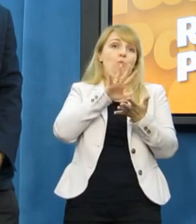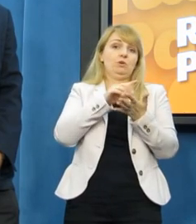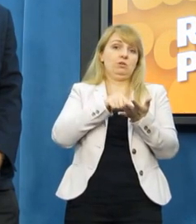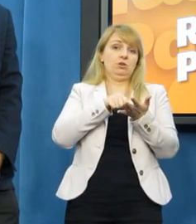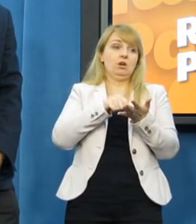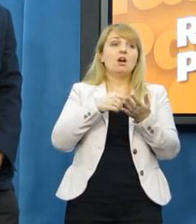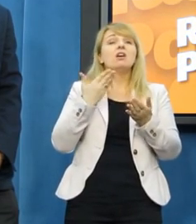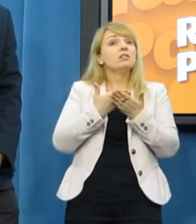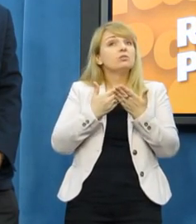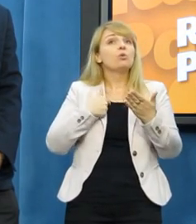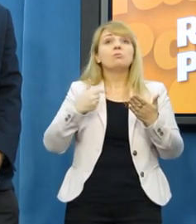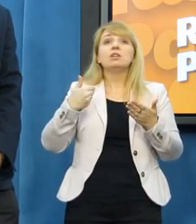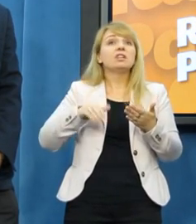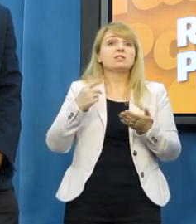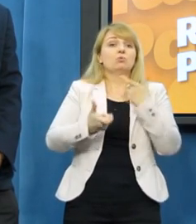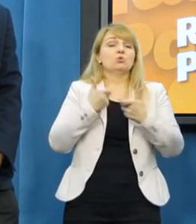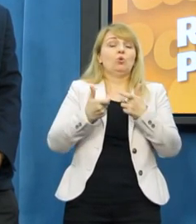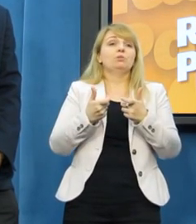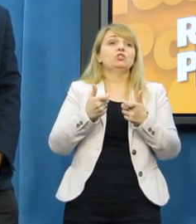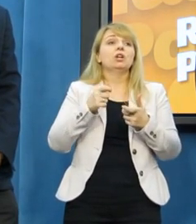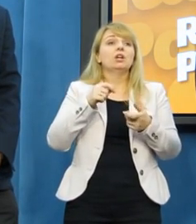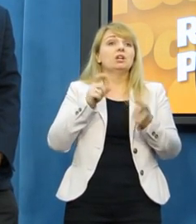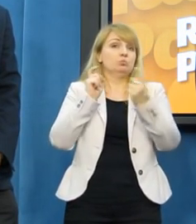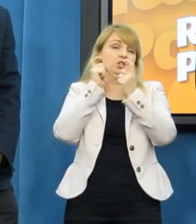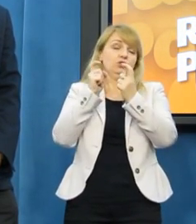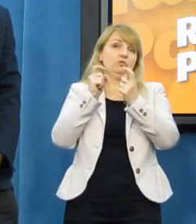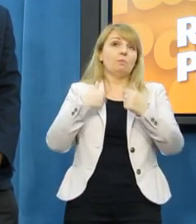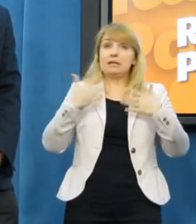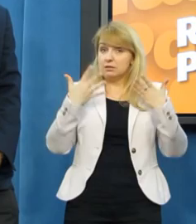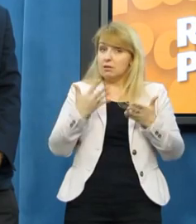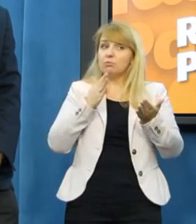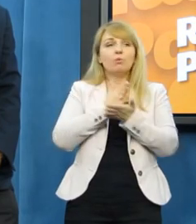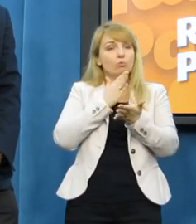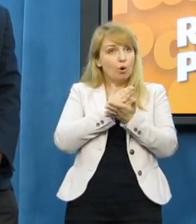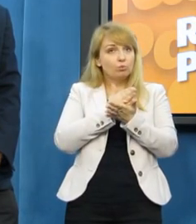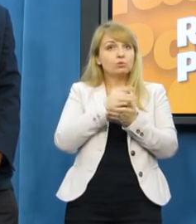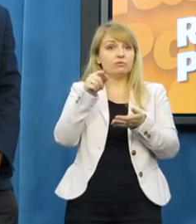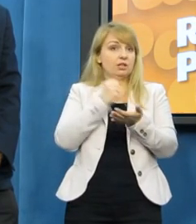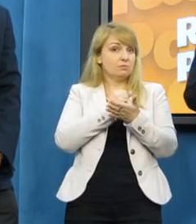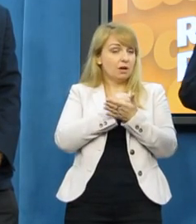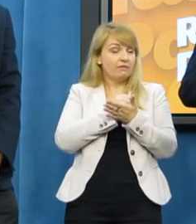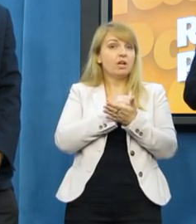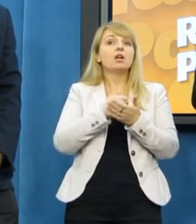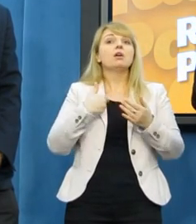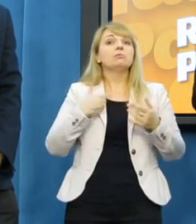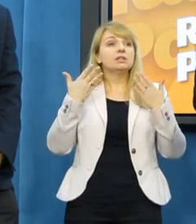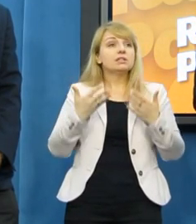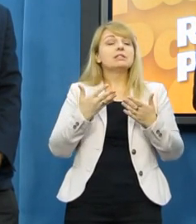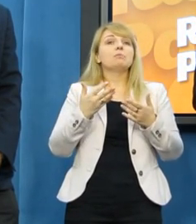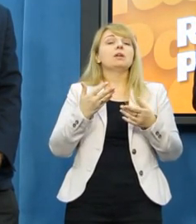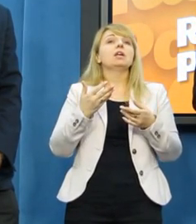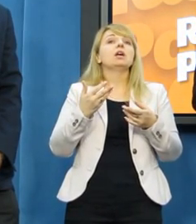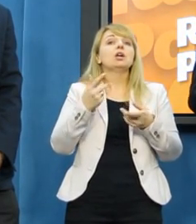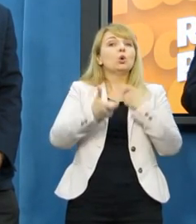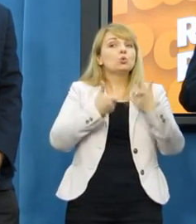paradoksalnie wyrali dziecko z kąpielu. Chcąc pomóc w tej sprawie, by się prowadzi coś takiego, jak obraza uczuć